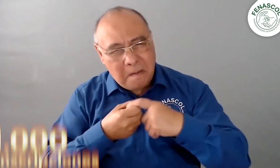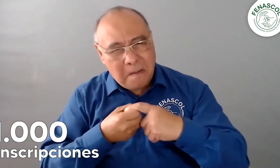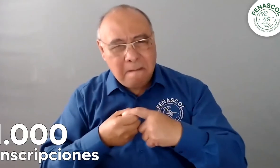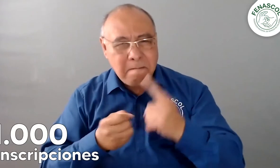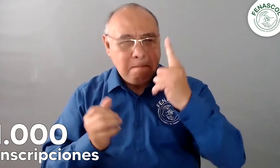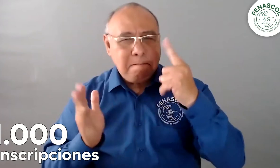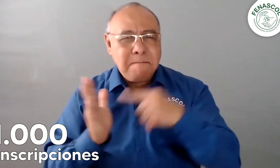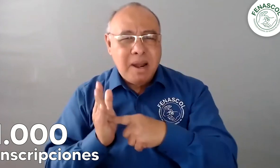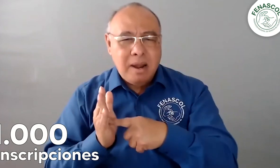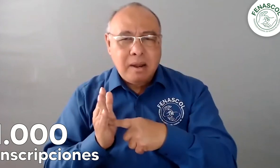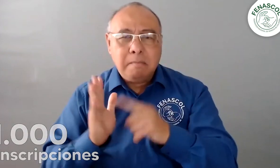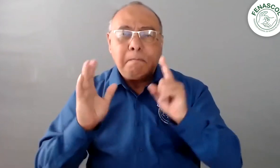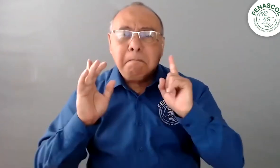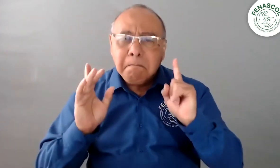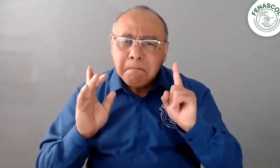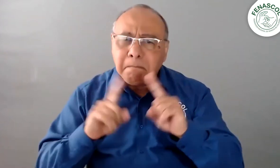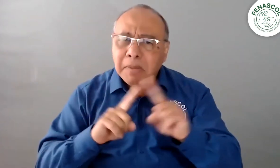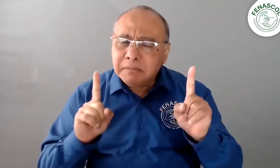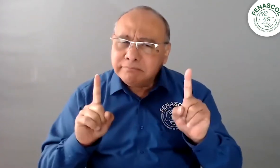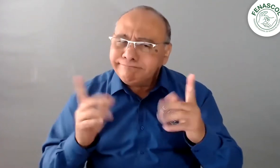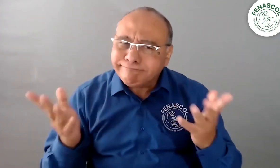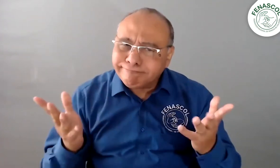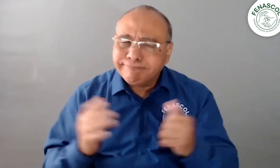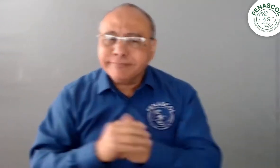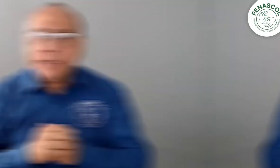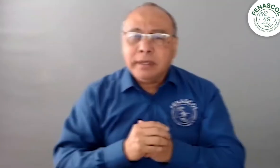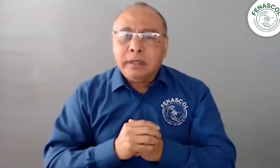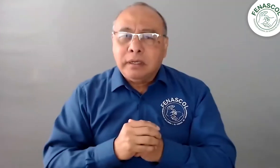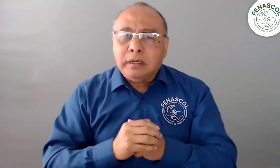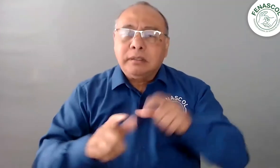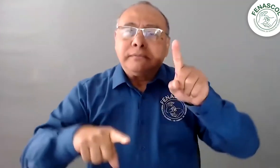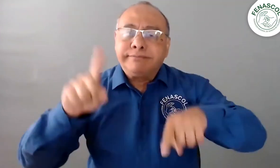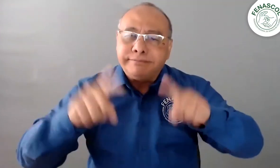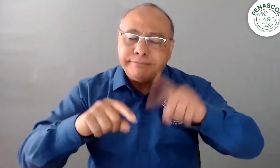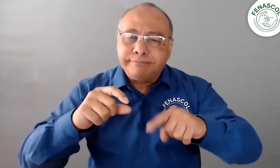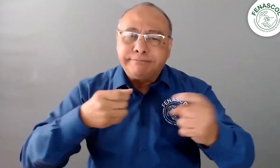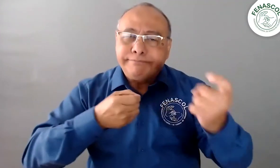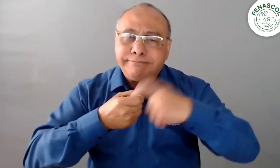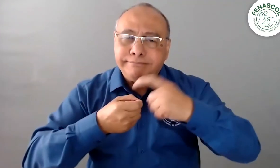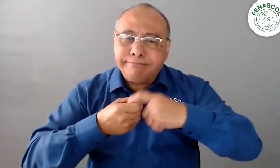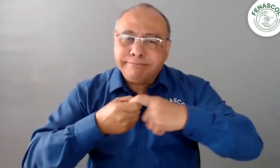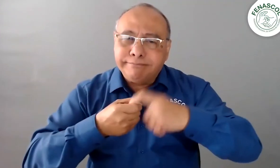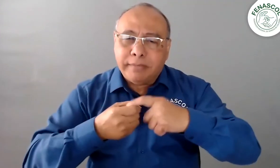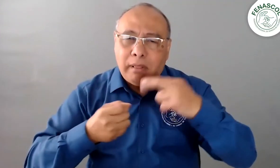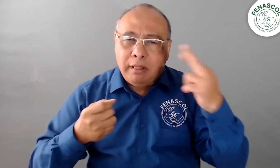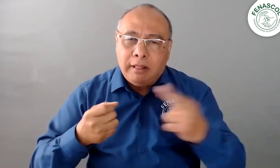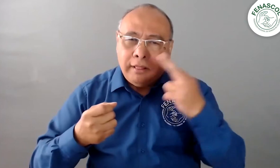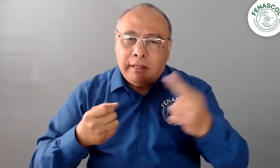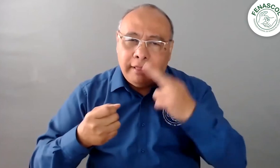de más de mil personas sordas que se han registrado. Sin embargo, algunas personas se registraron más de una